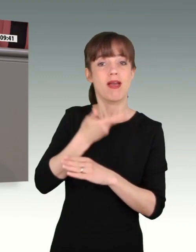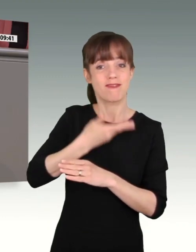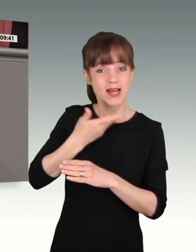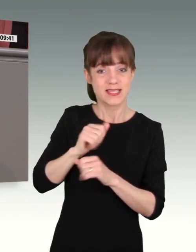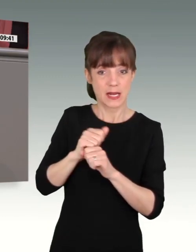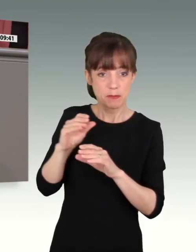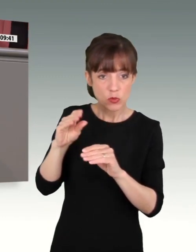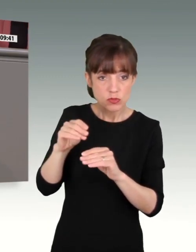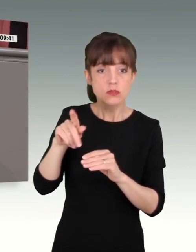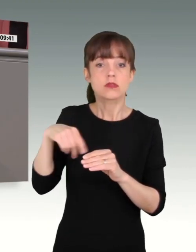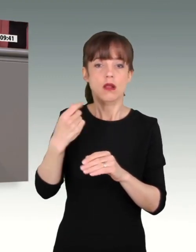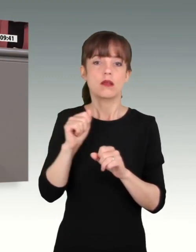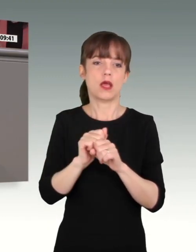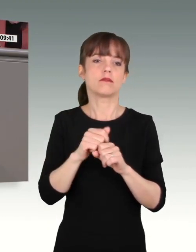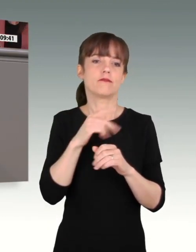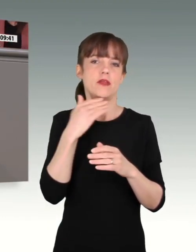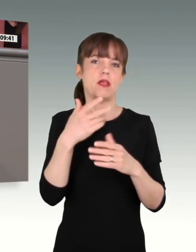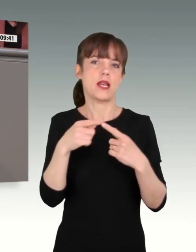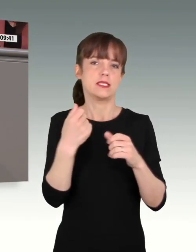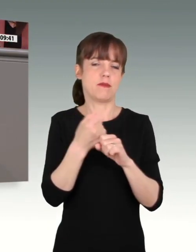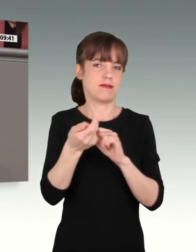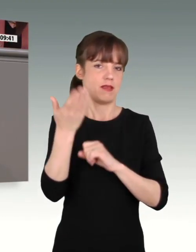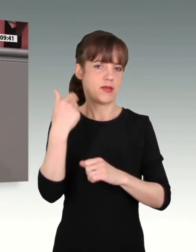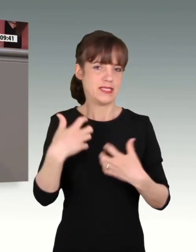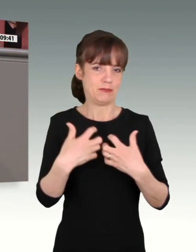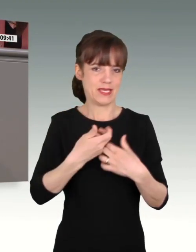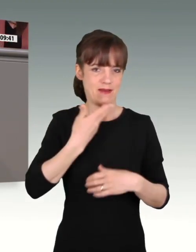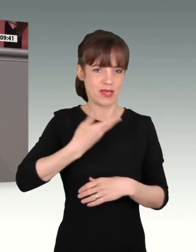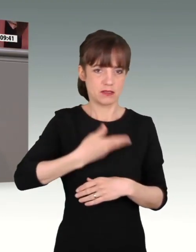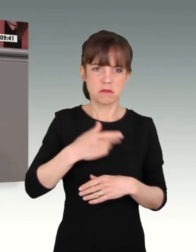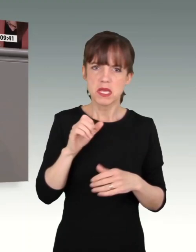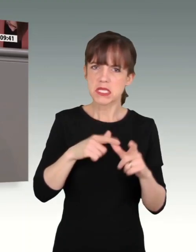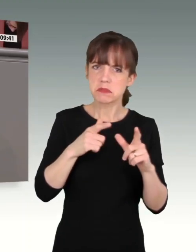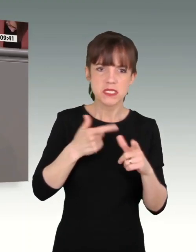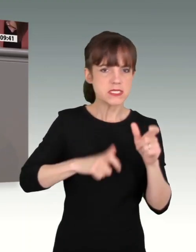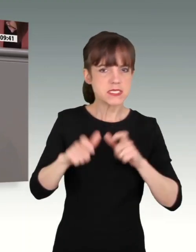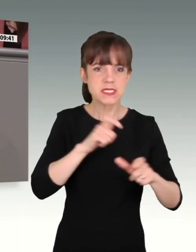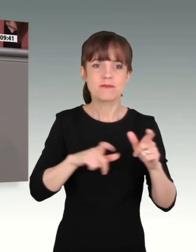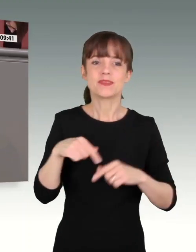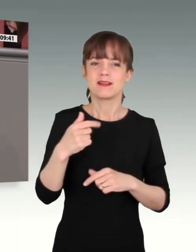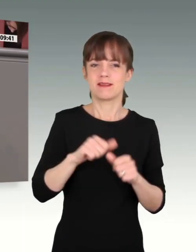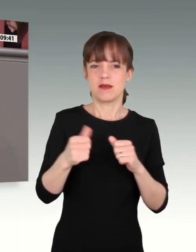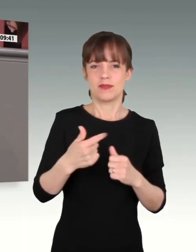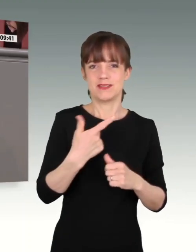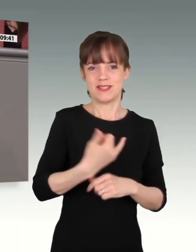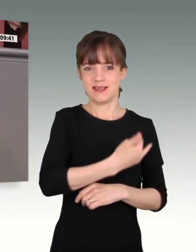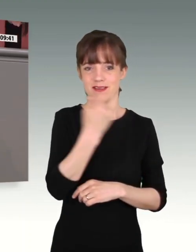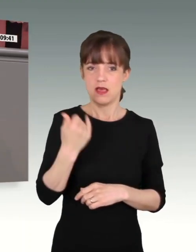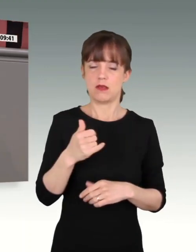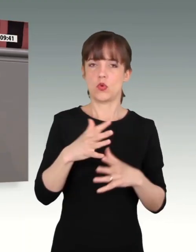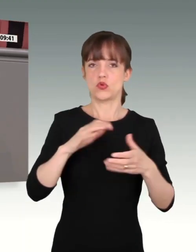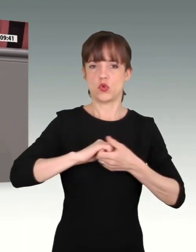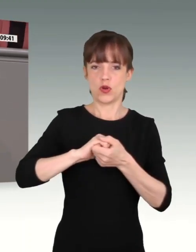Jahre hinweg dagegen gewehrt. Nach knapp zwei Jahrzehnten GroKo und der Auslandseinsätze mit tausenden Kameraden, die mit körperlichen